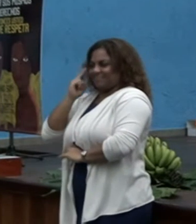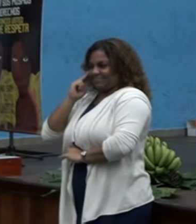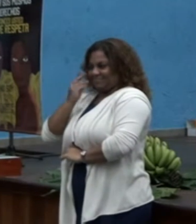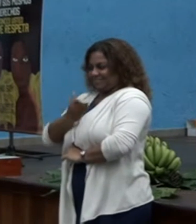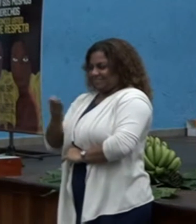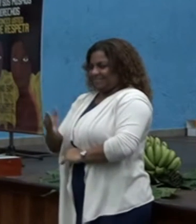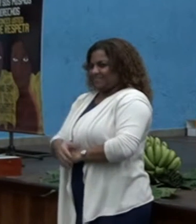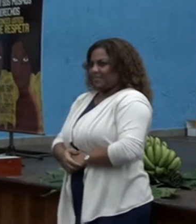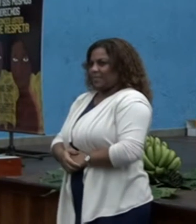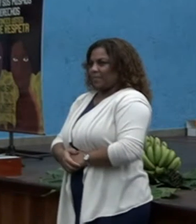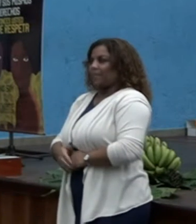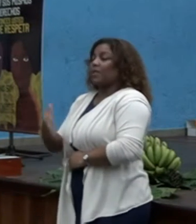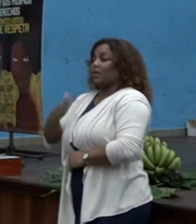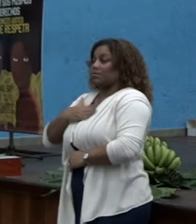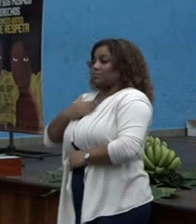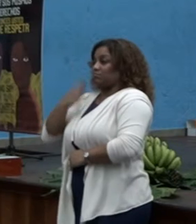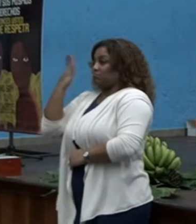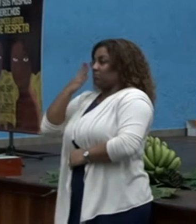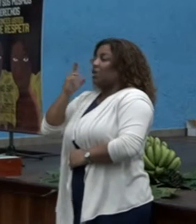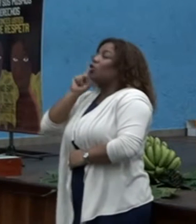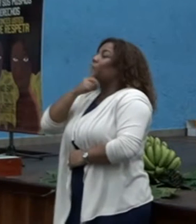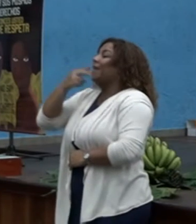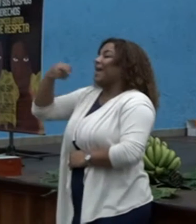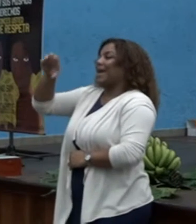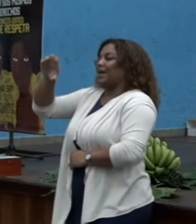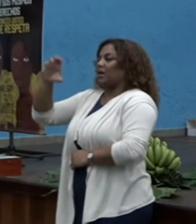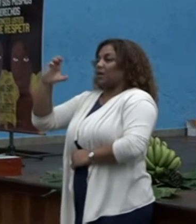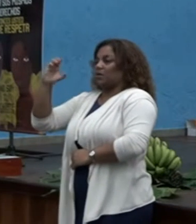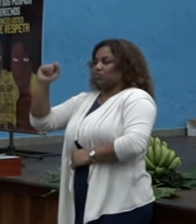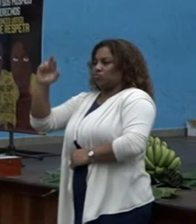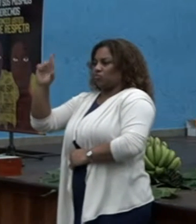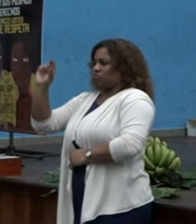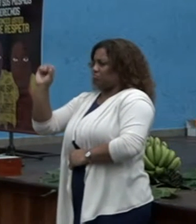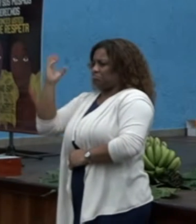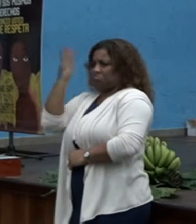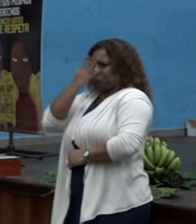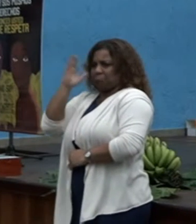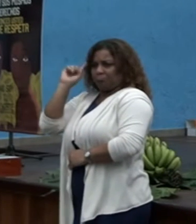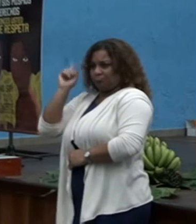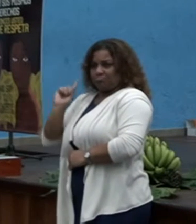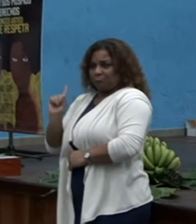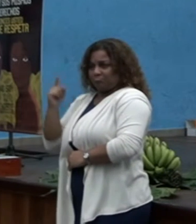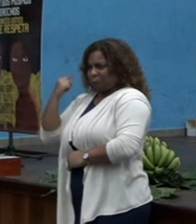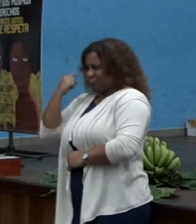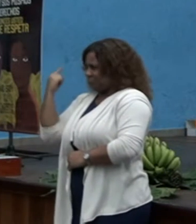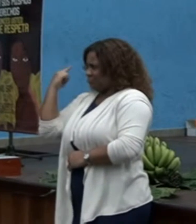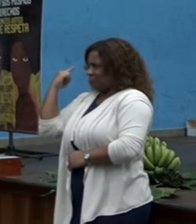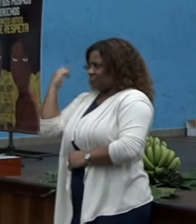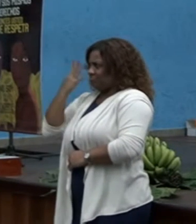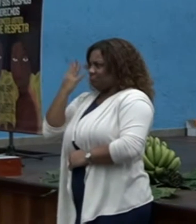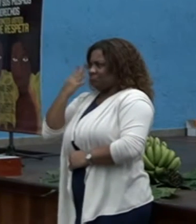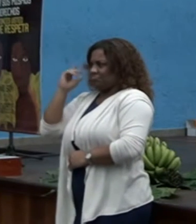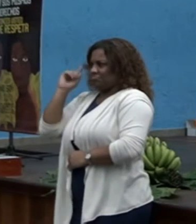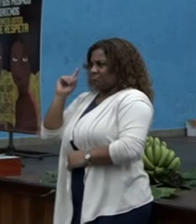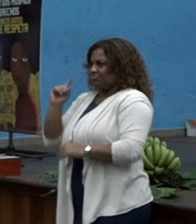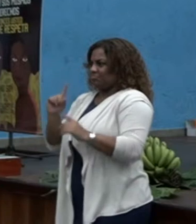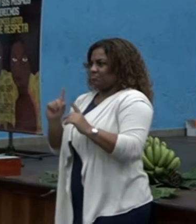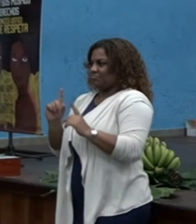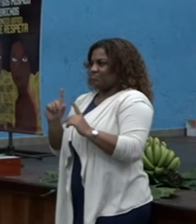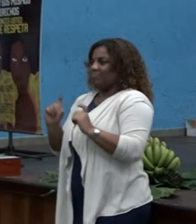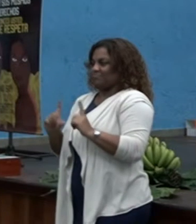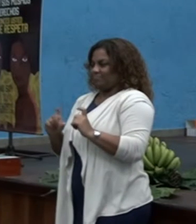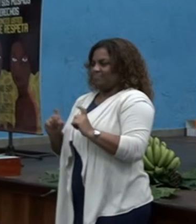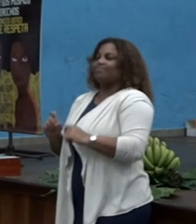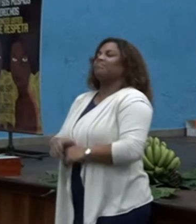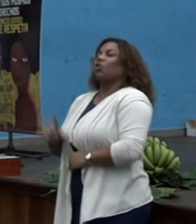Tellería, mi persona Héctor Zárate y la compañera Ingrid Selda, somos los que promovemos la